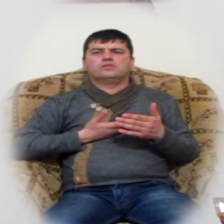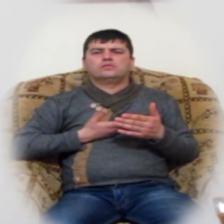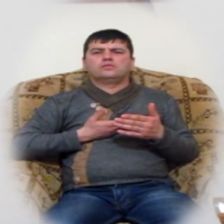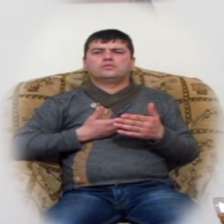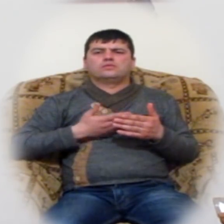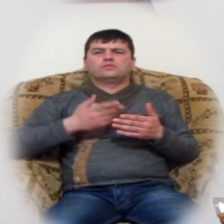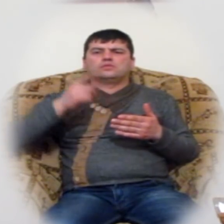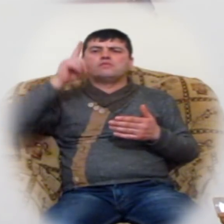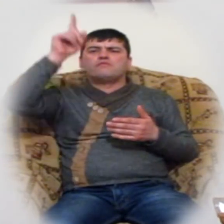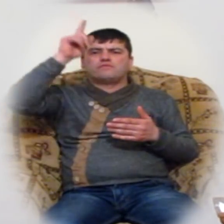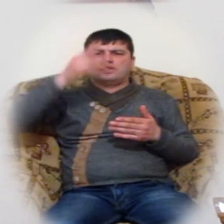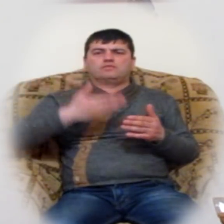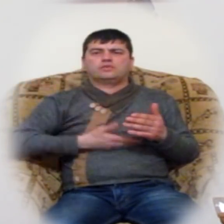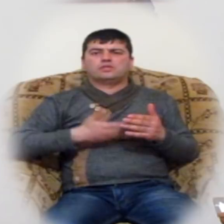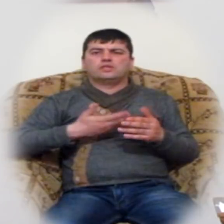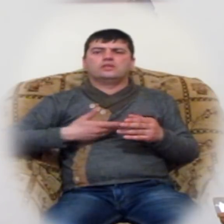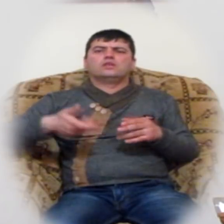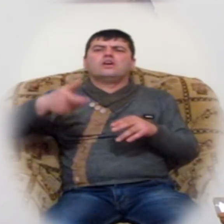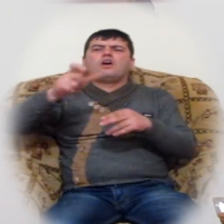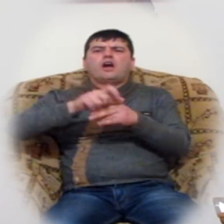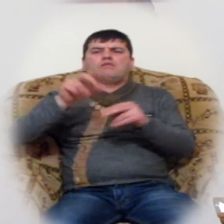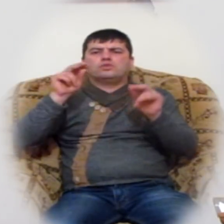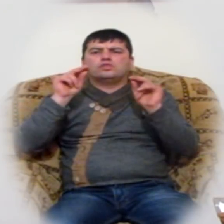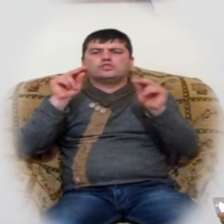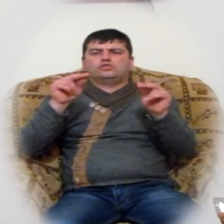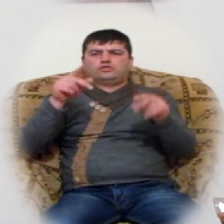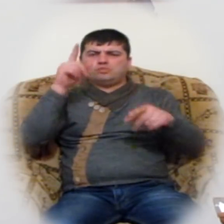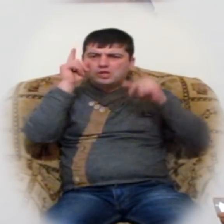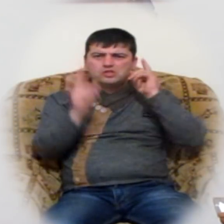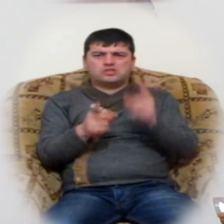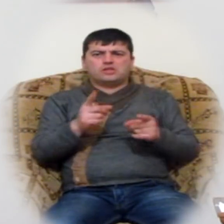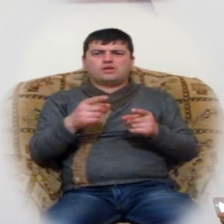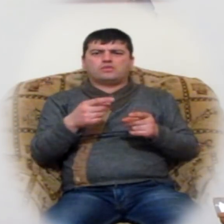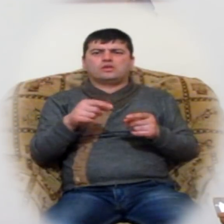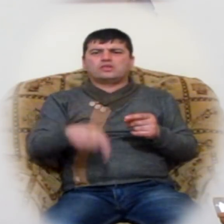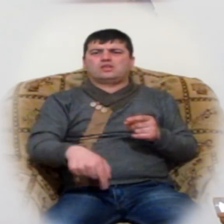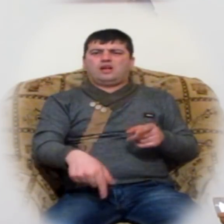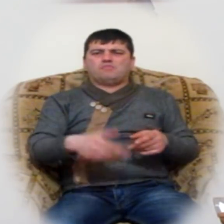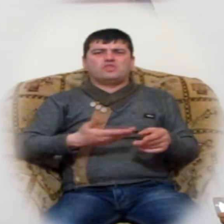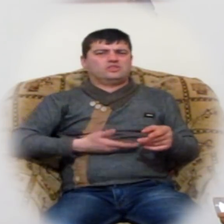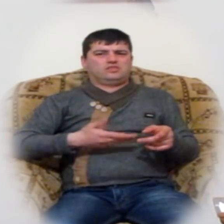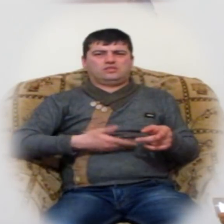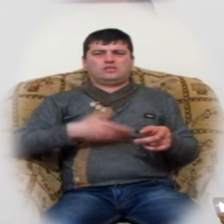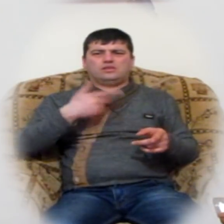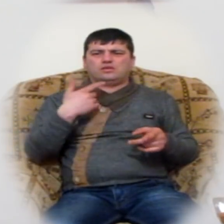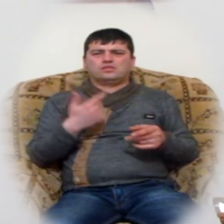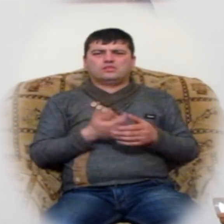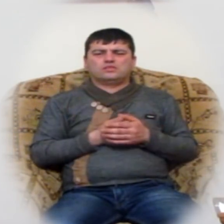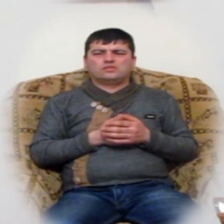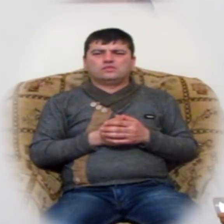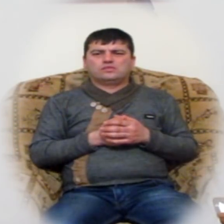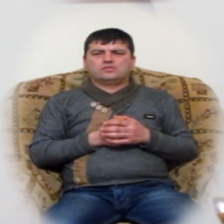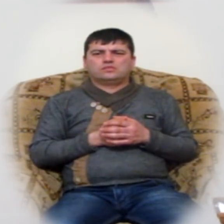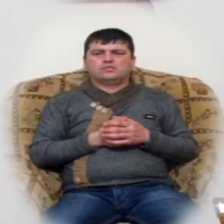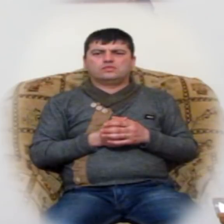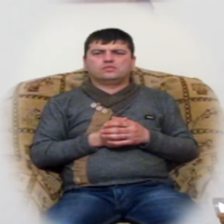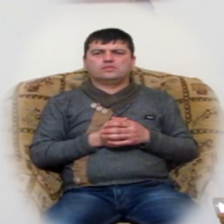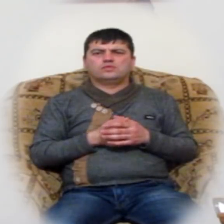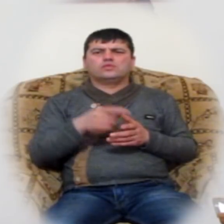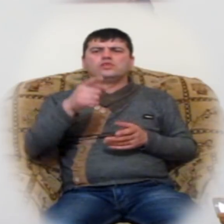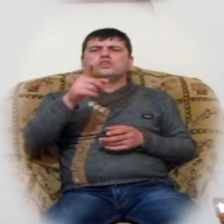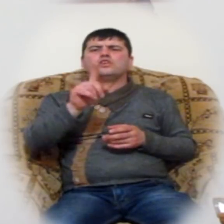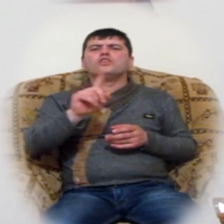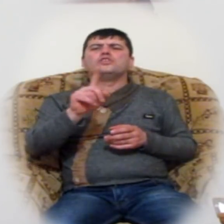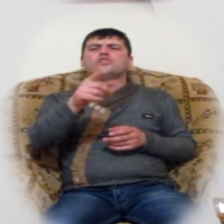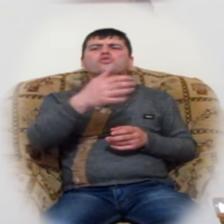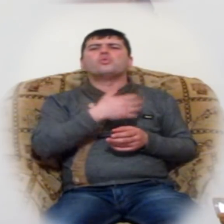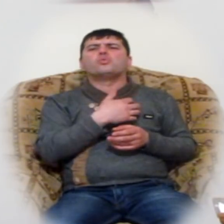ավ